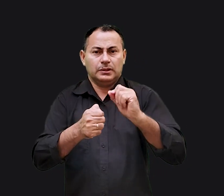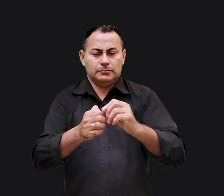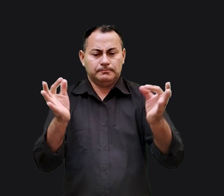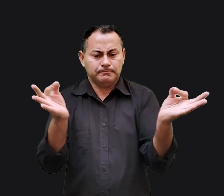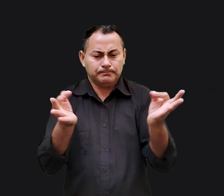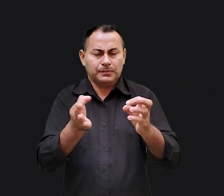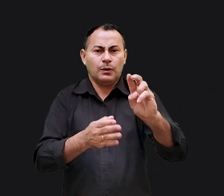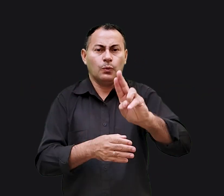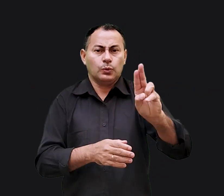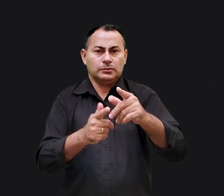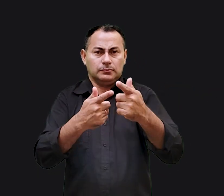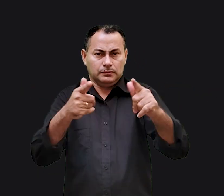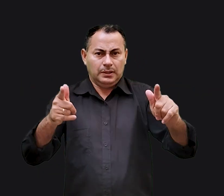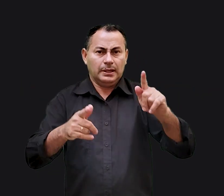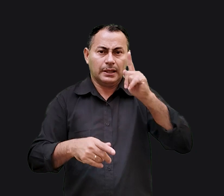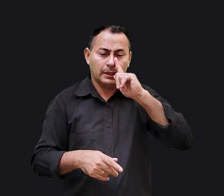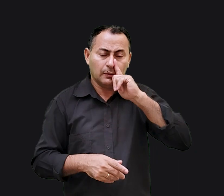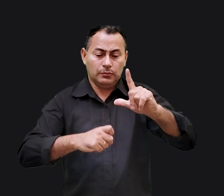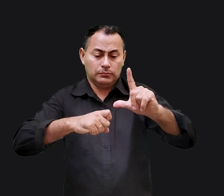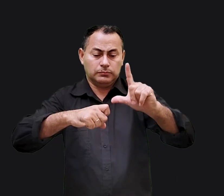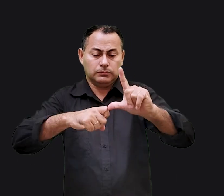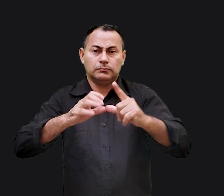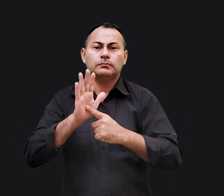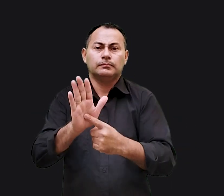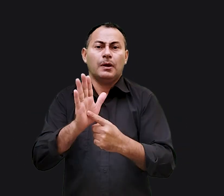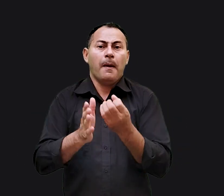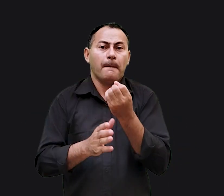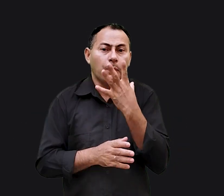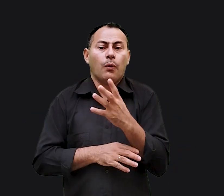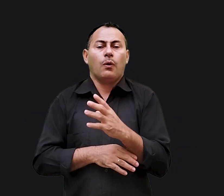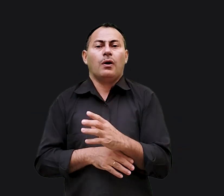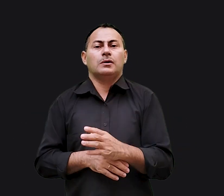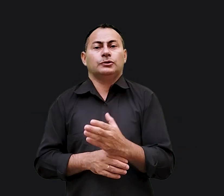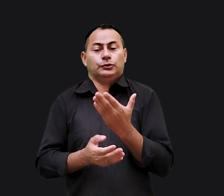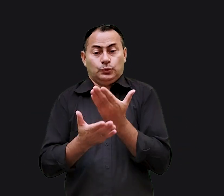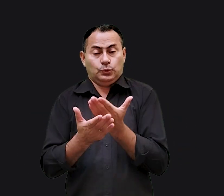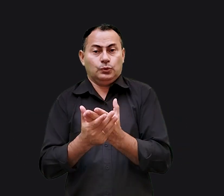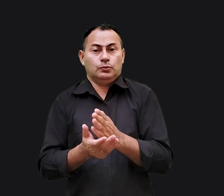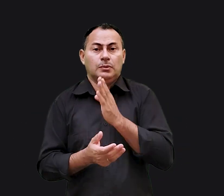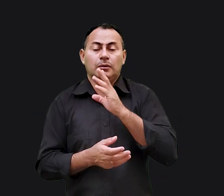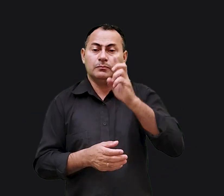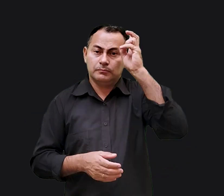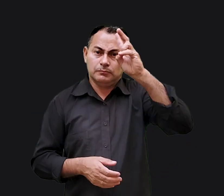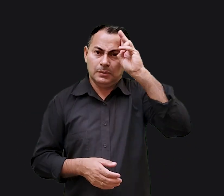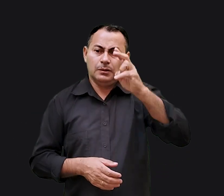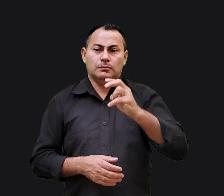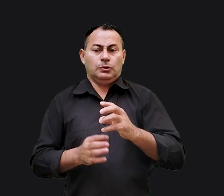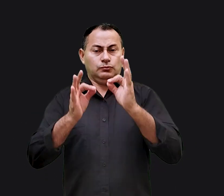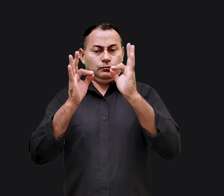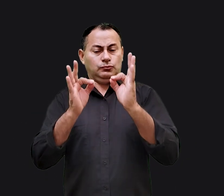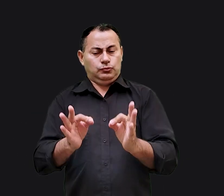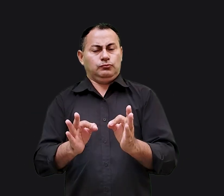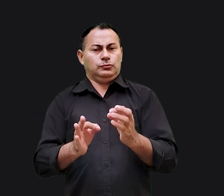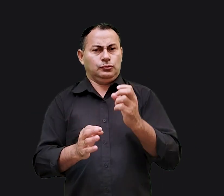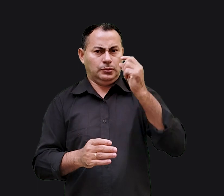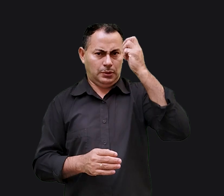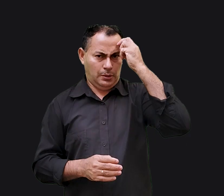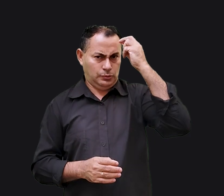escrita e por fazer perfeito uso da gramática grega, Lucas mostrou que tinha uma boa educação, além de ser um historiador muito criterioso.